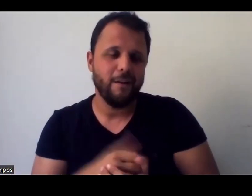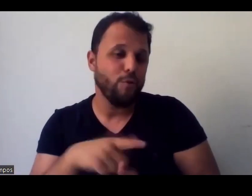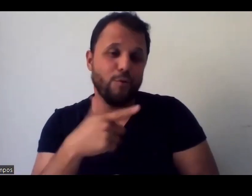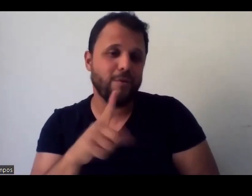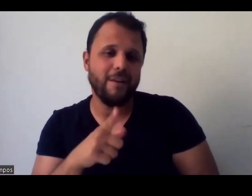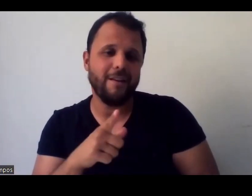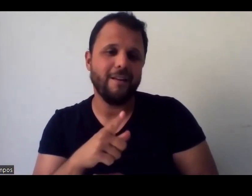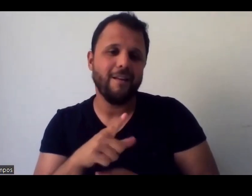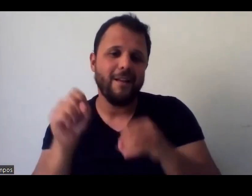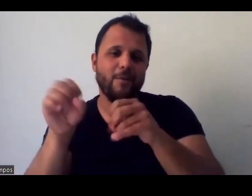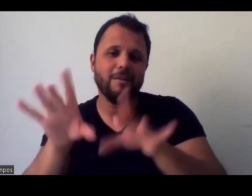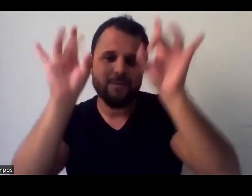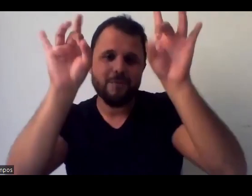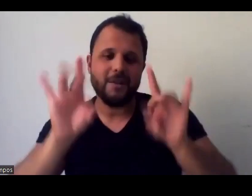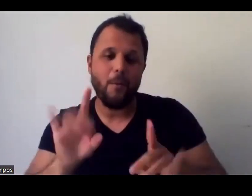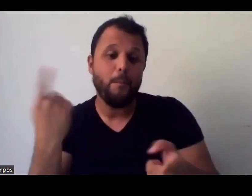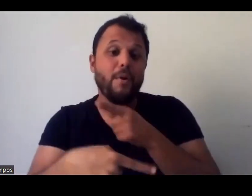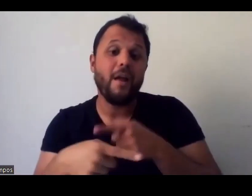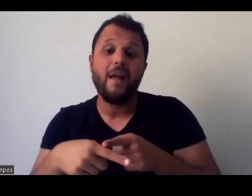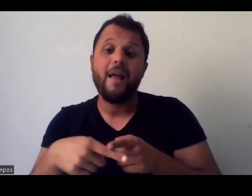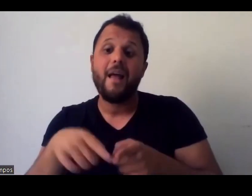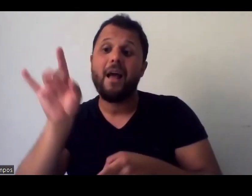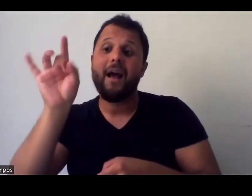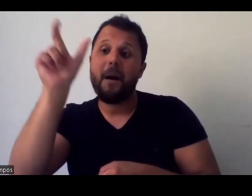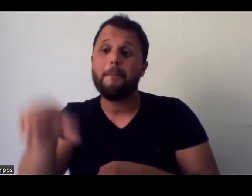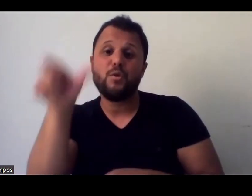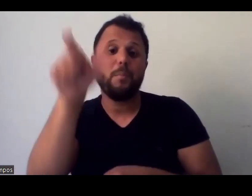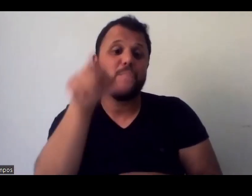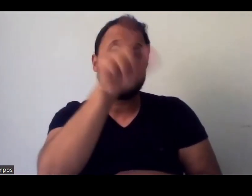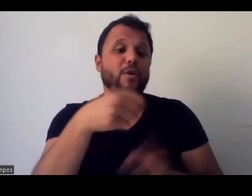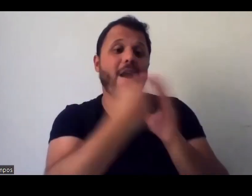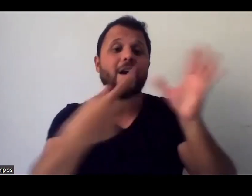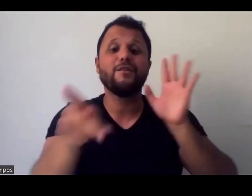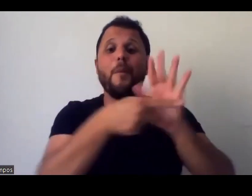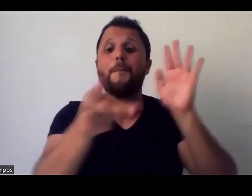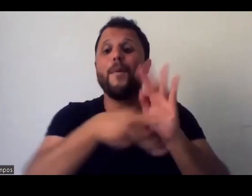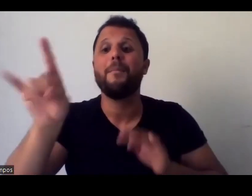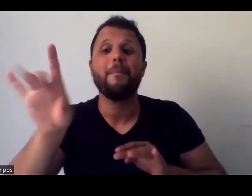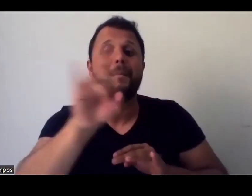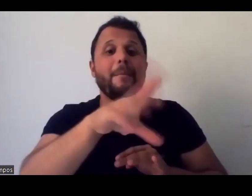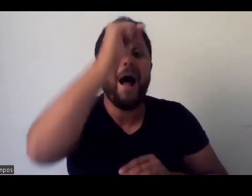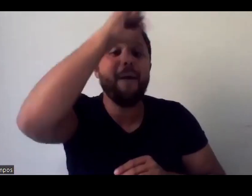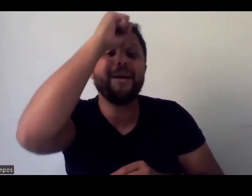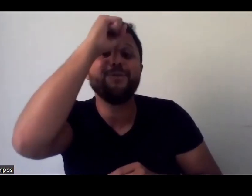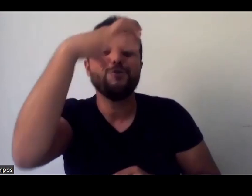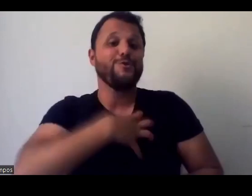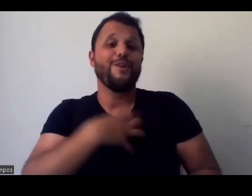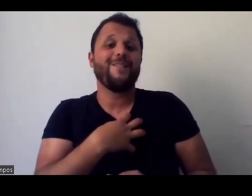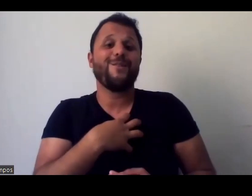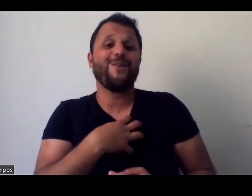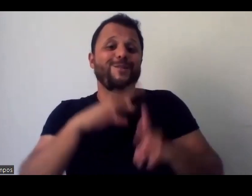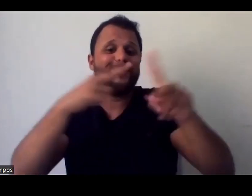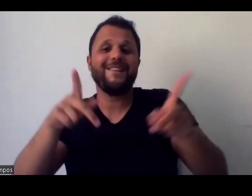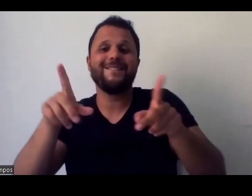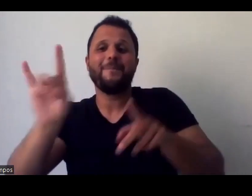porque cada pessoa aprende de um jeito, né, e ela foi uma das grandes defensoras mesmo da educação inclusiva, conseguiu estabelecer uma